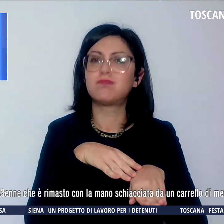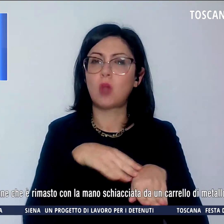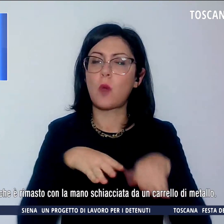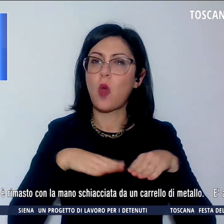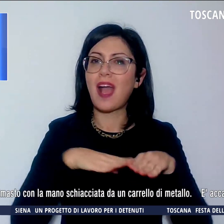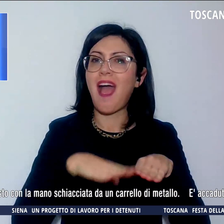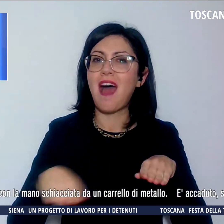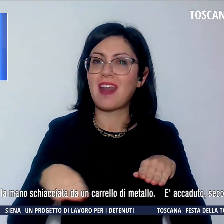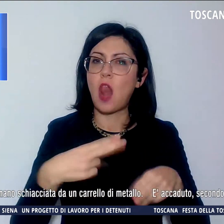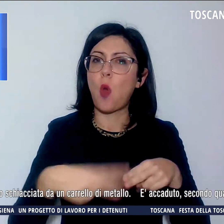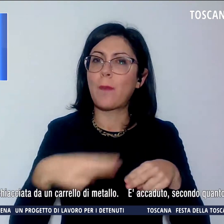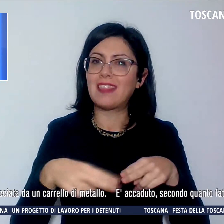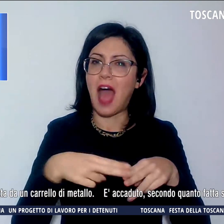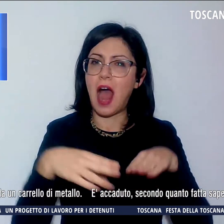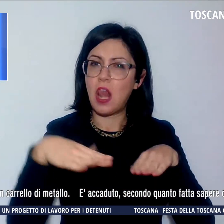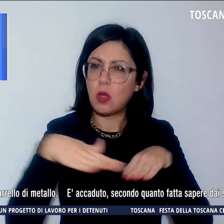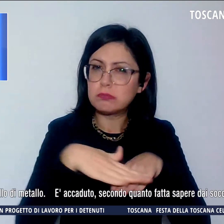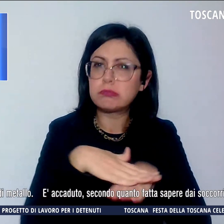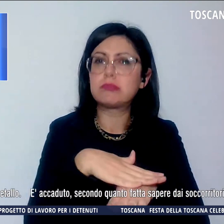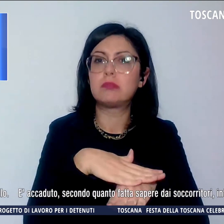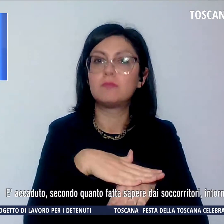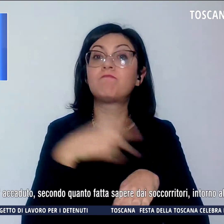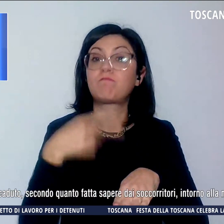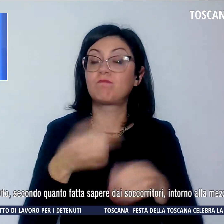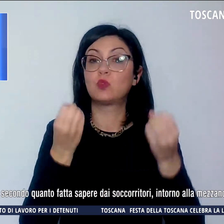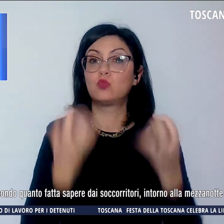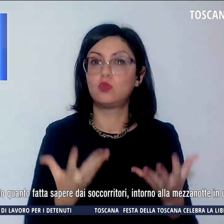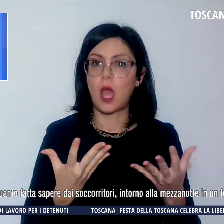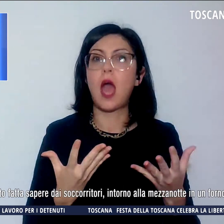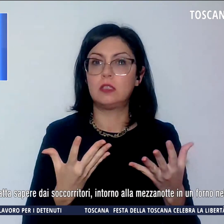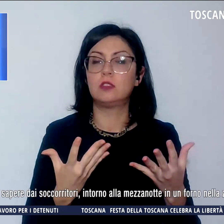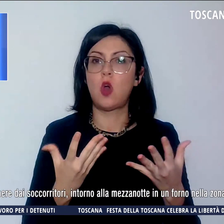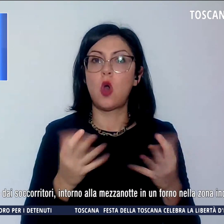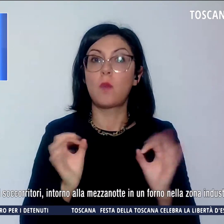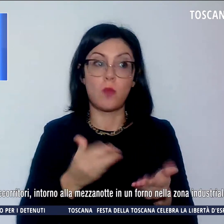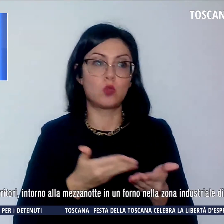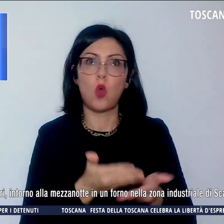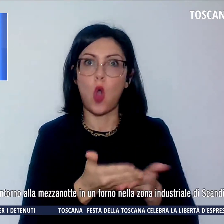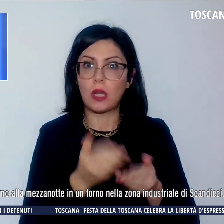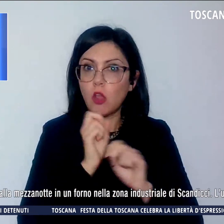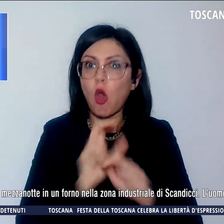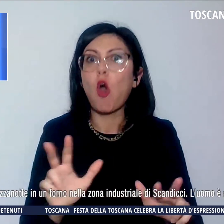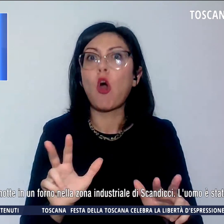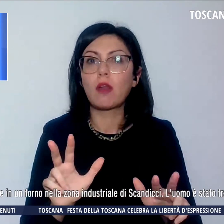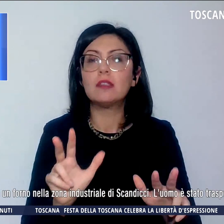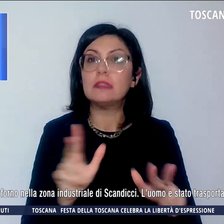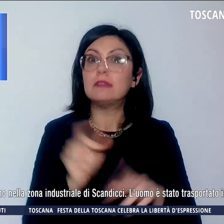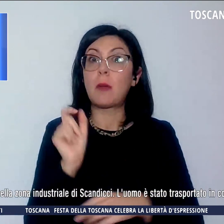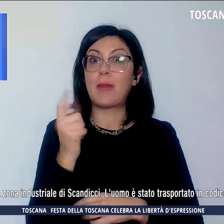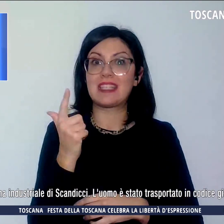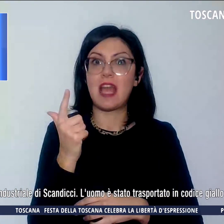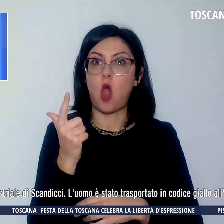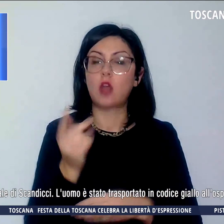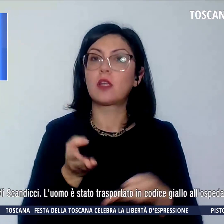È accaduto, secondo quanto fatto sapere dai soccorritori, intorno alla mezzanotte in un forno nella